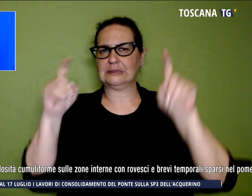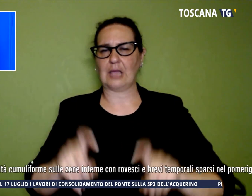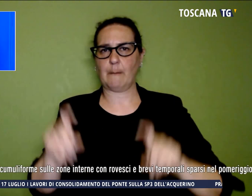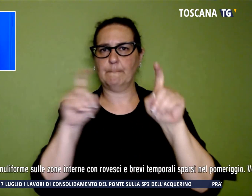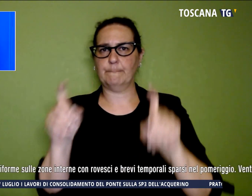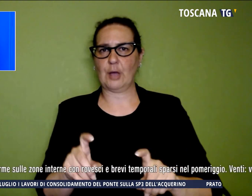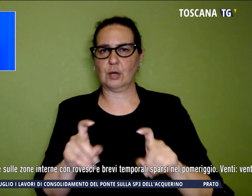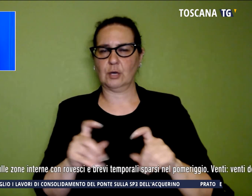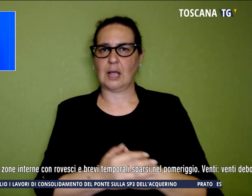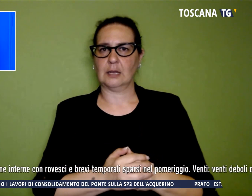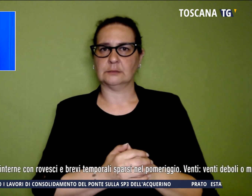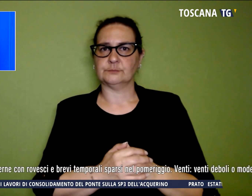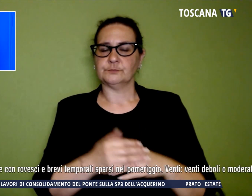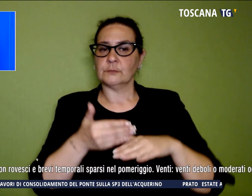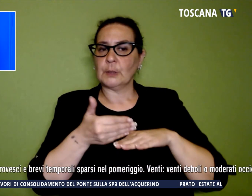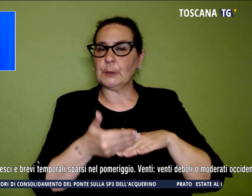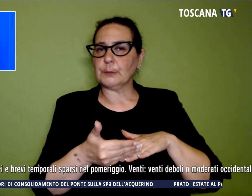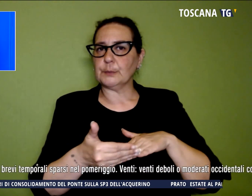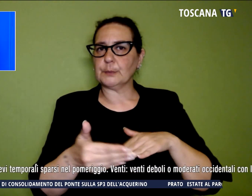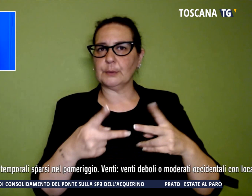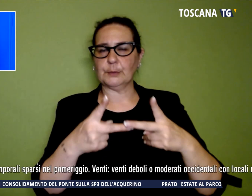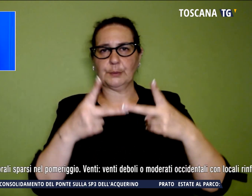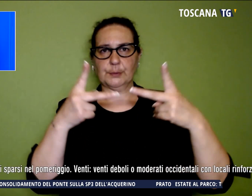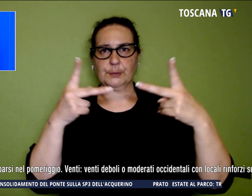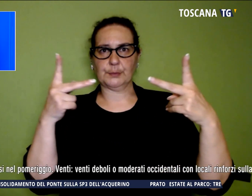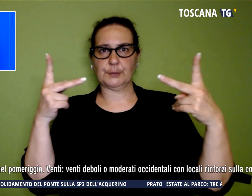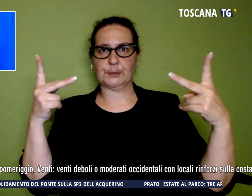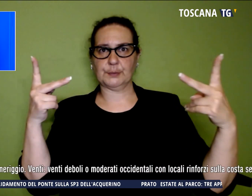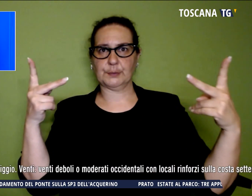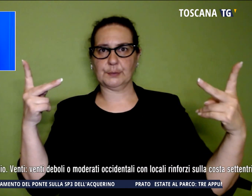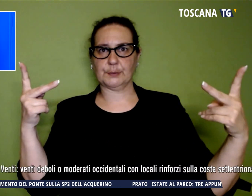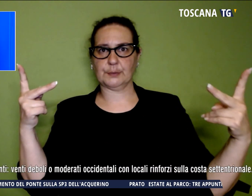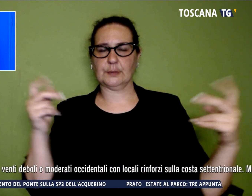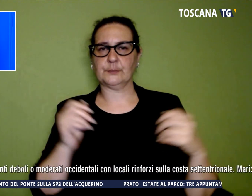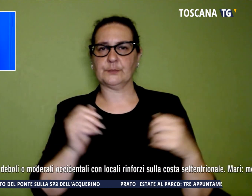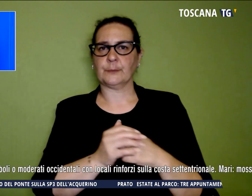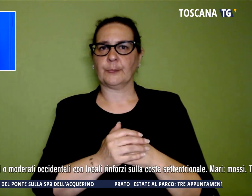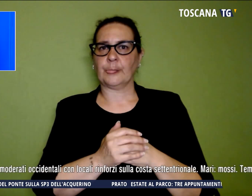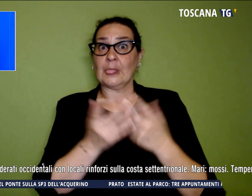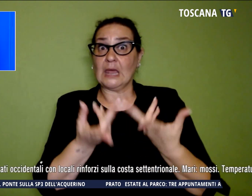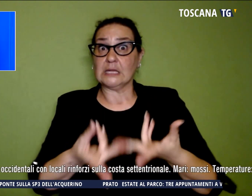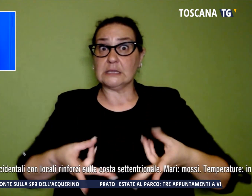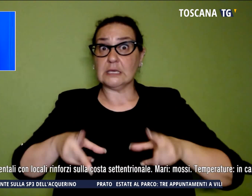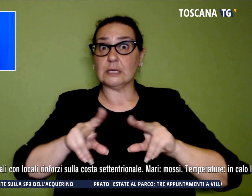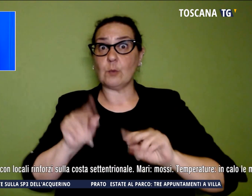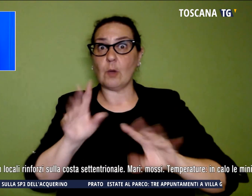sparsi. Poi tendenza schiarite, seguite però da un nuovo aumento della